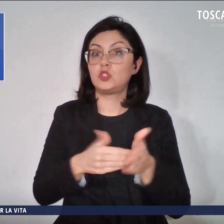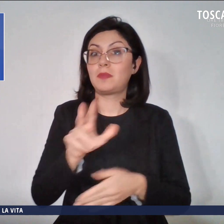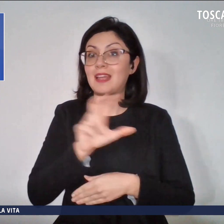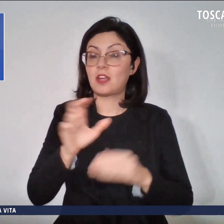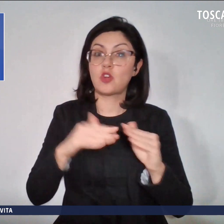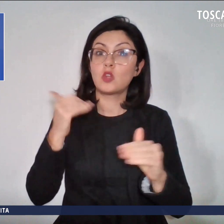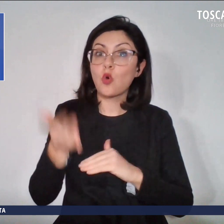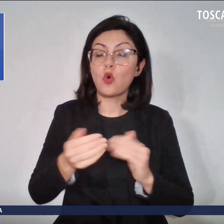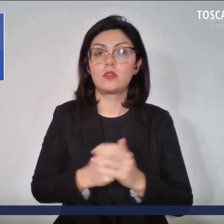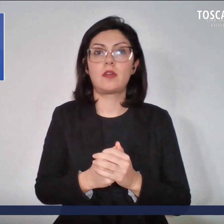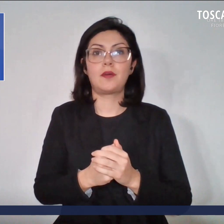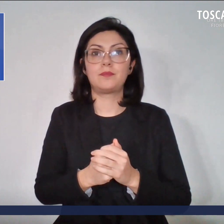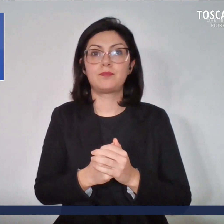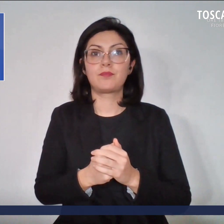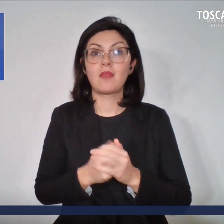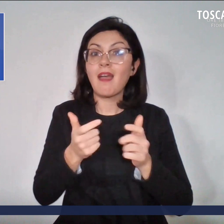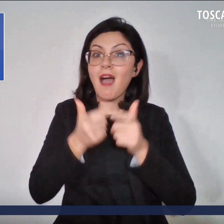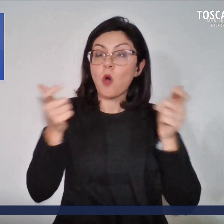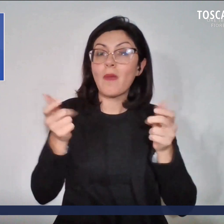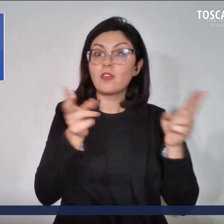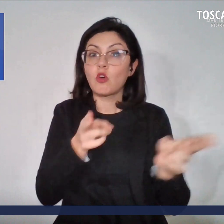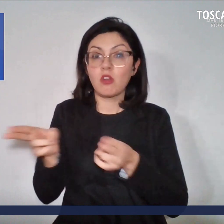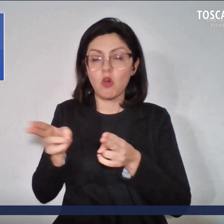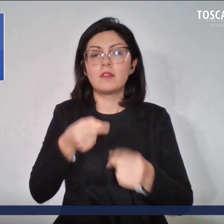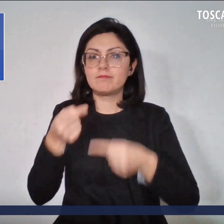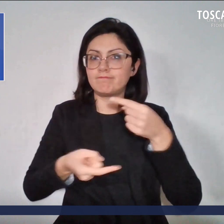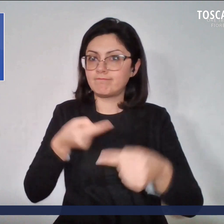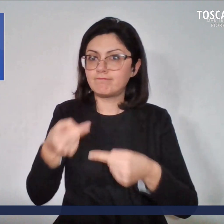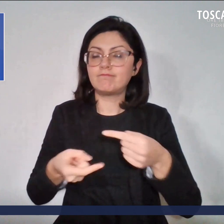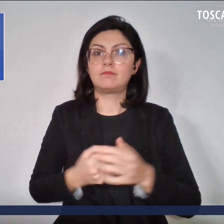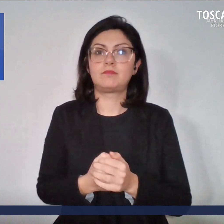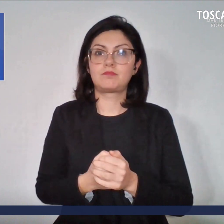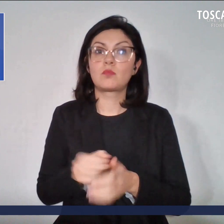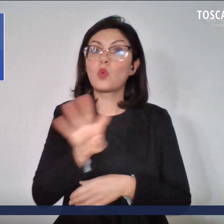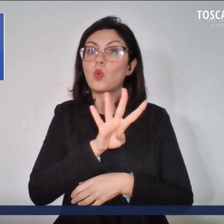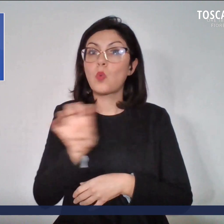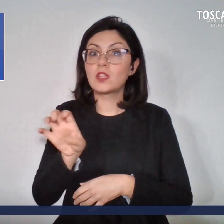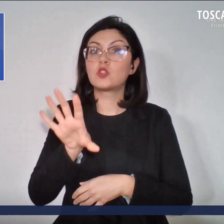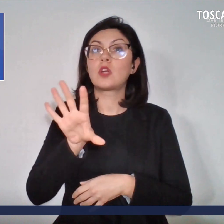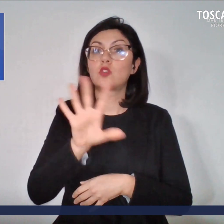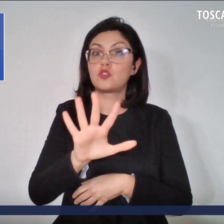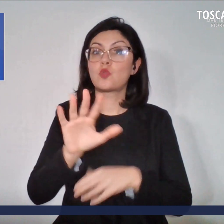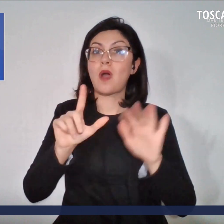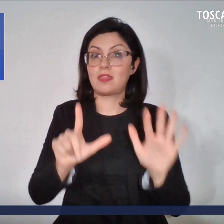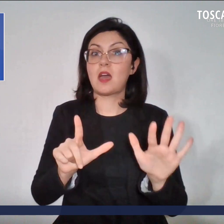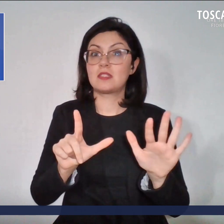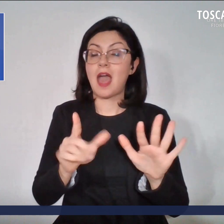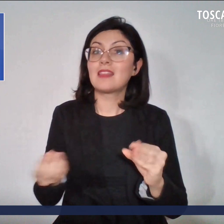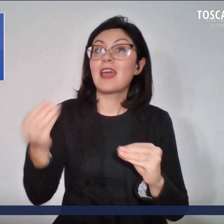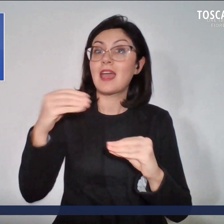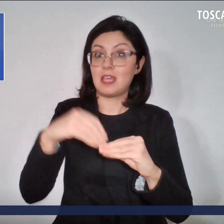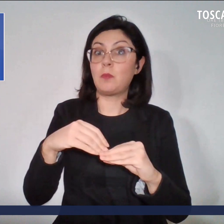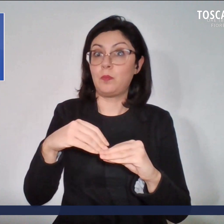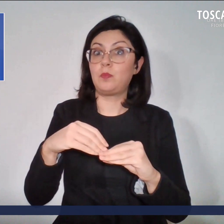Prosegue l'aumento dei ricoverati, 457 in più di cui